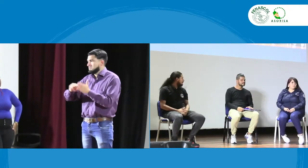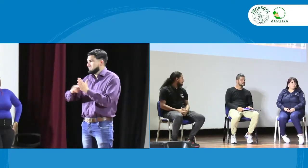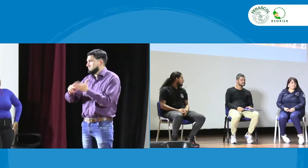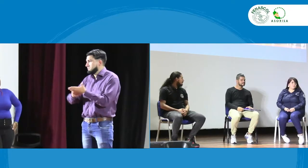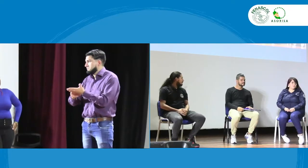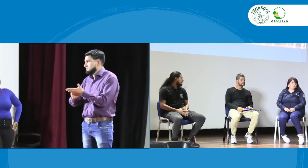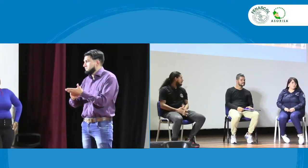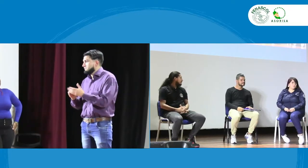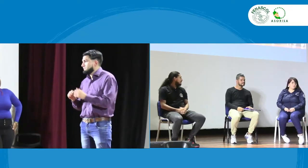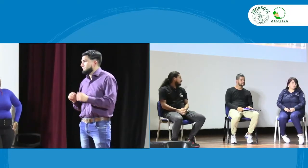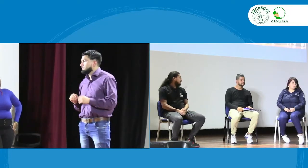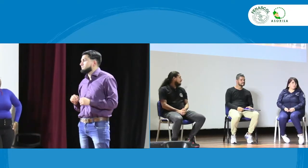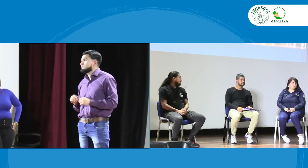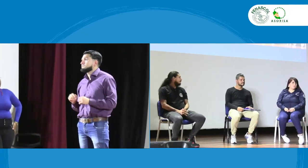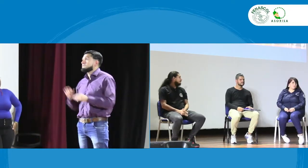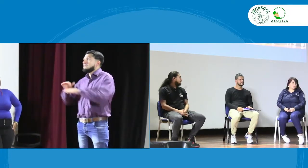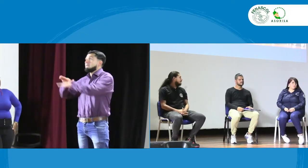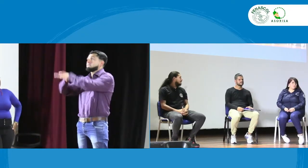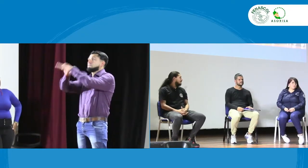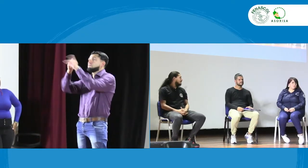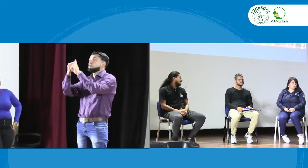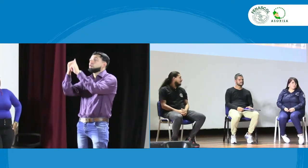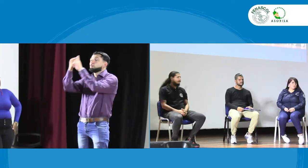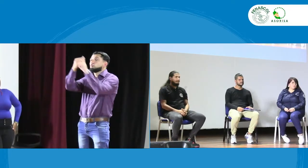Mientras tanto, pues acá en sitio miramos.